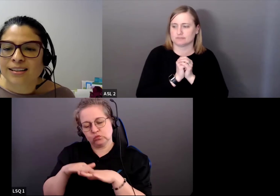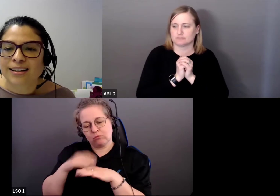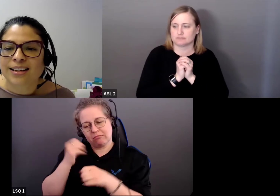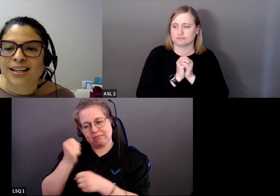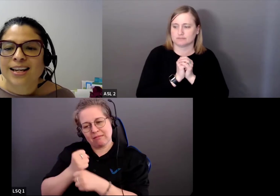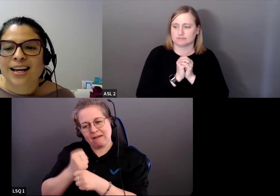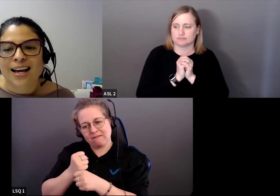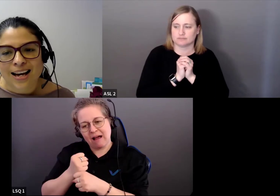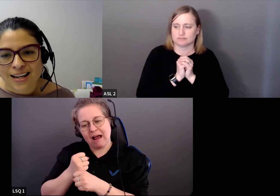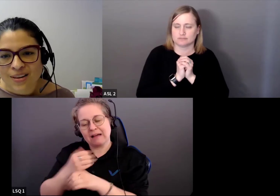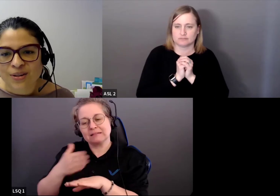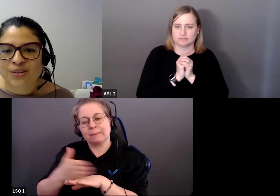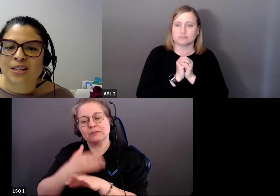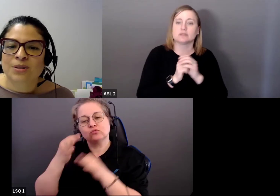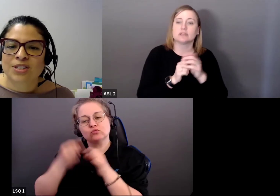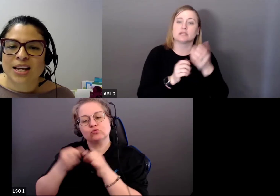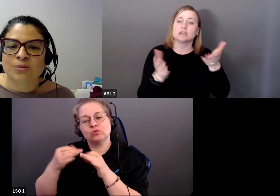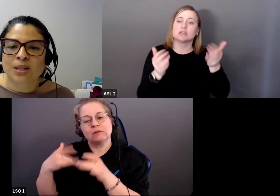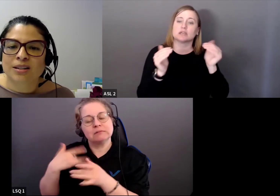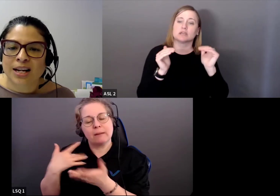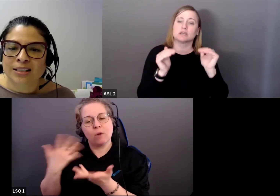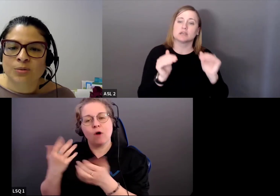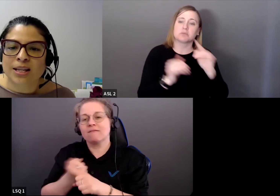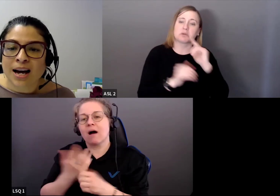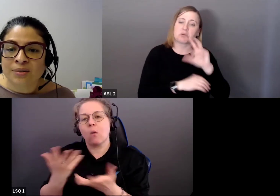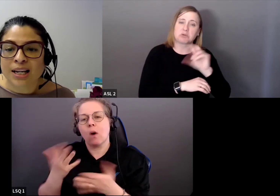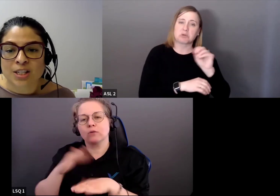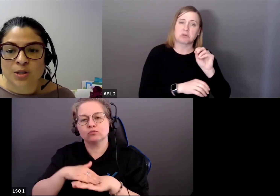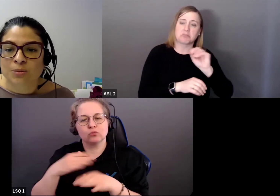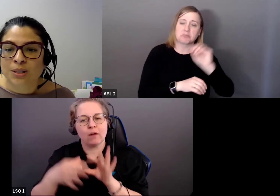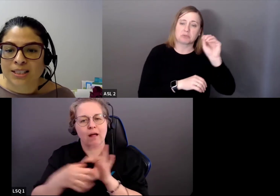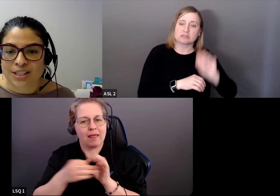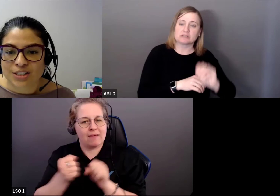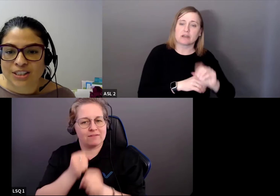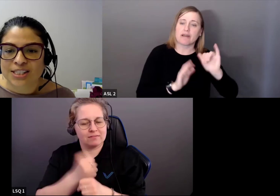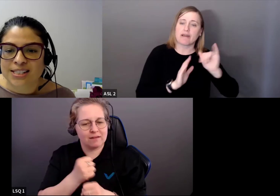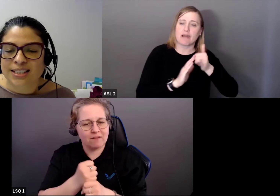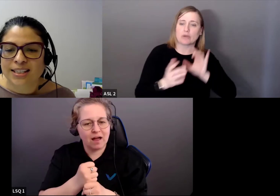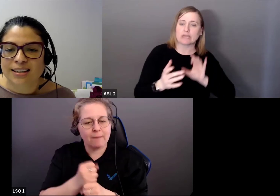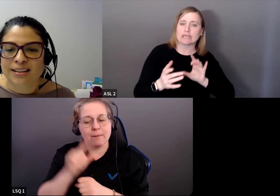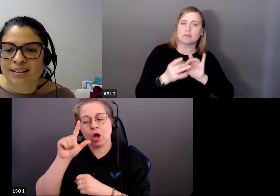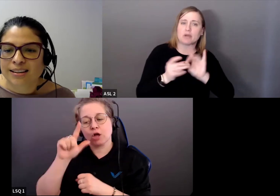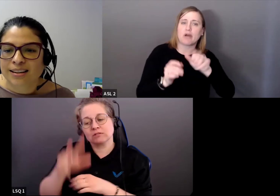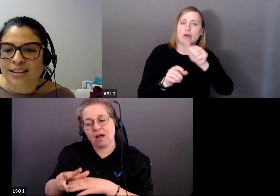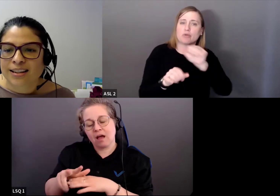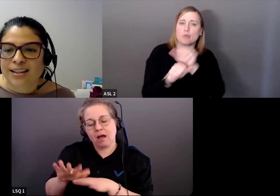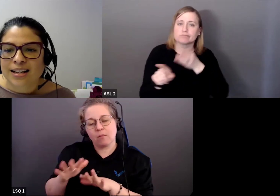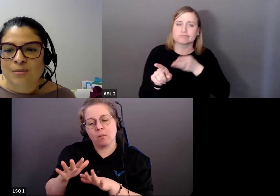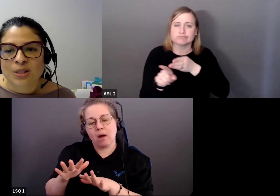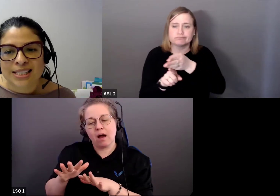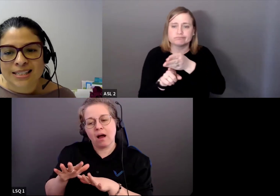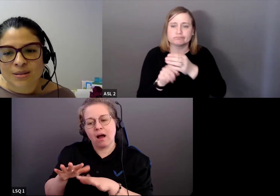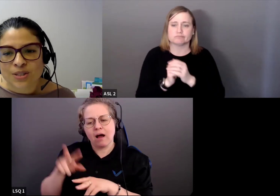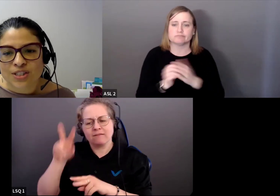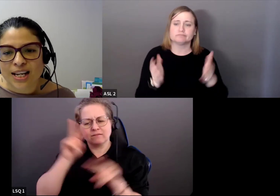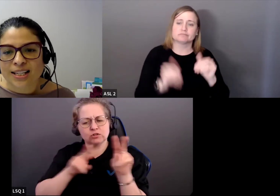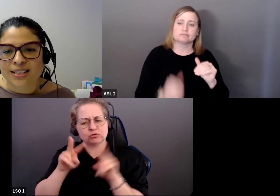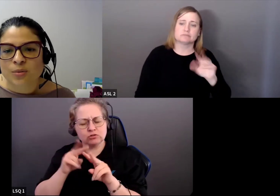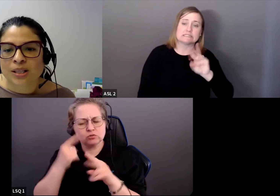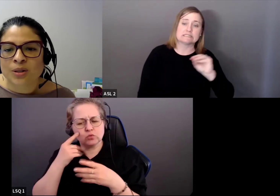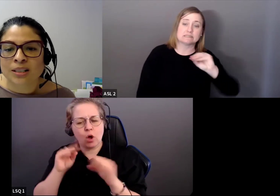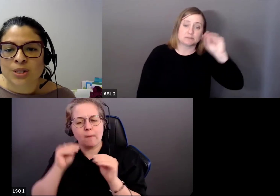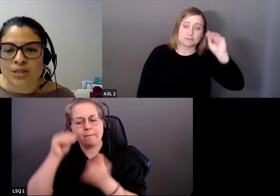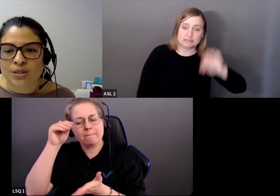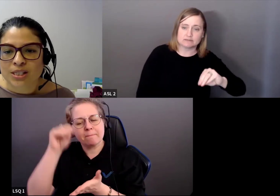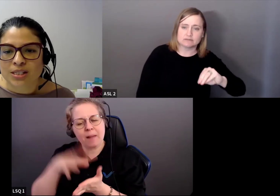Environ un tiers établira un plan d'établissement de relations. D'autres créeront